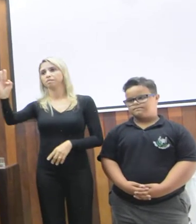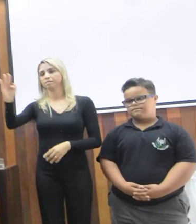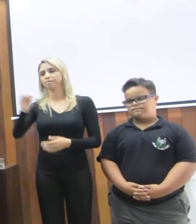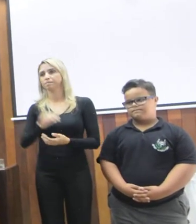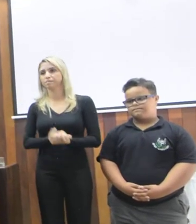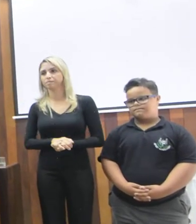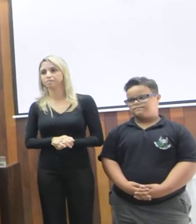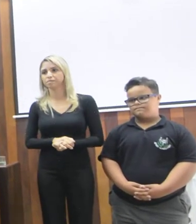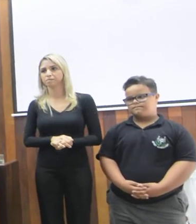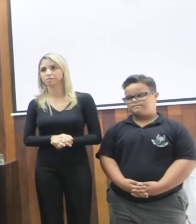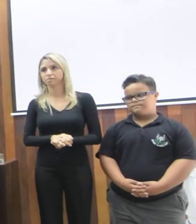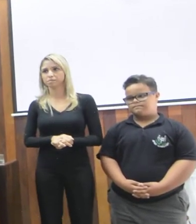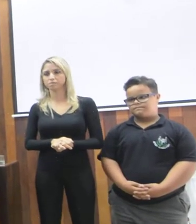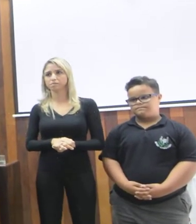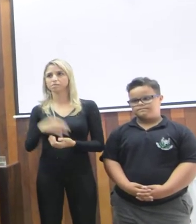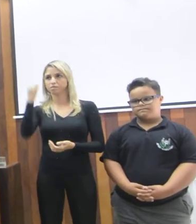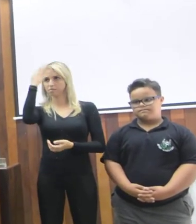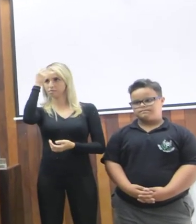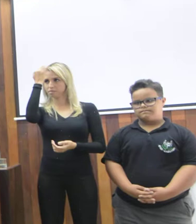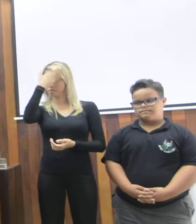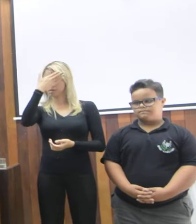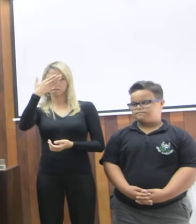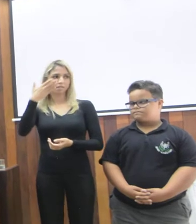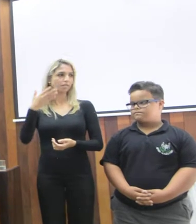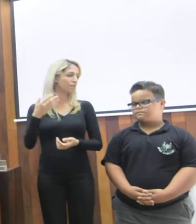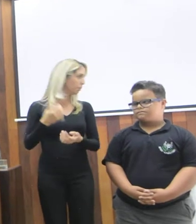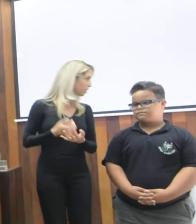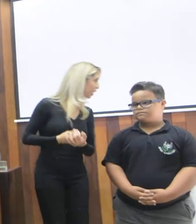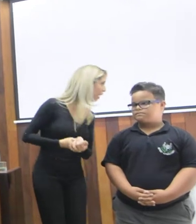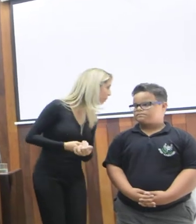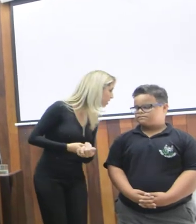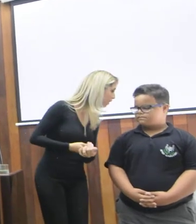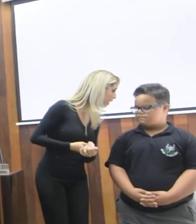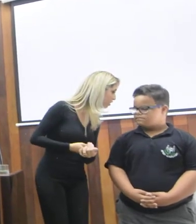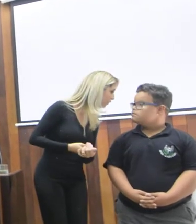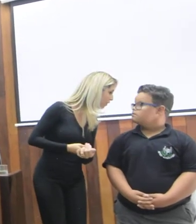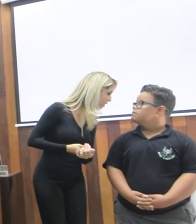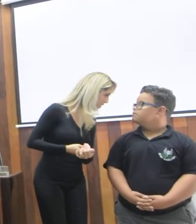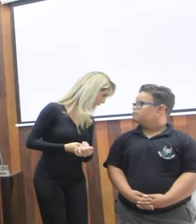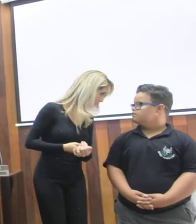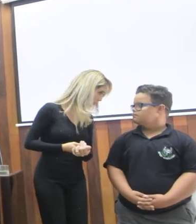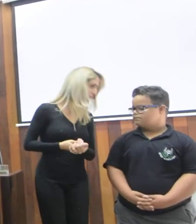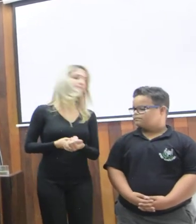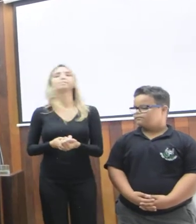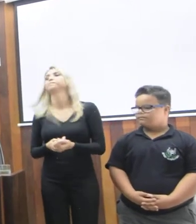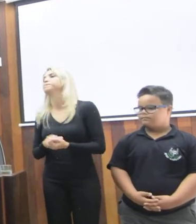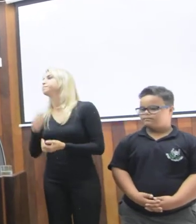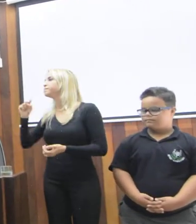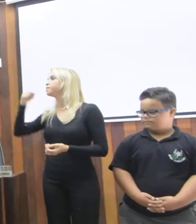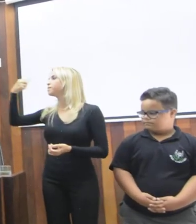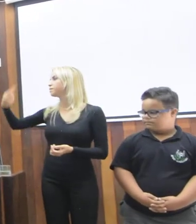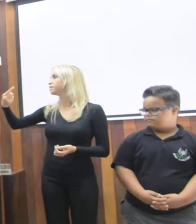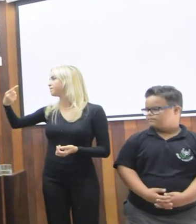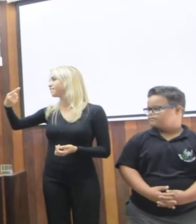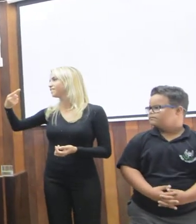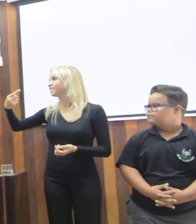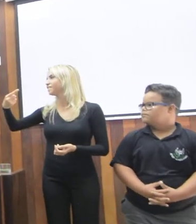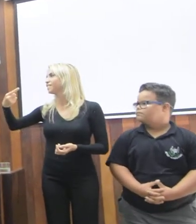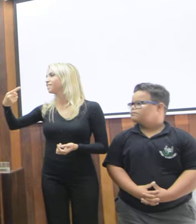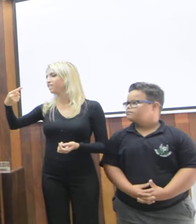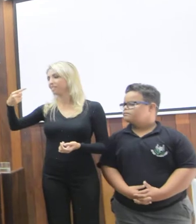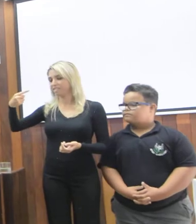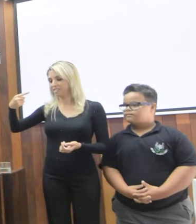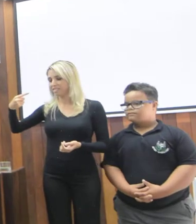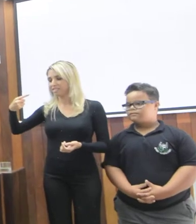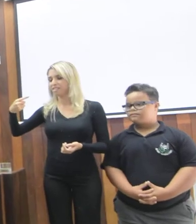a palavra é sua. Sr. Presidente, só para concluir rapidamente, acho que a gente já falou